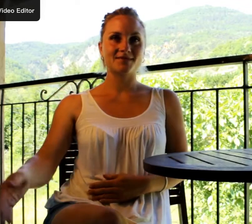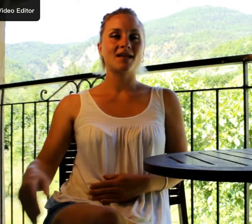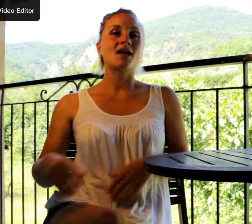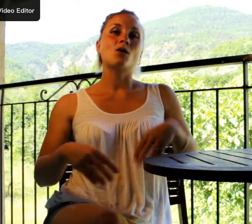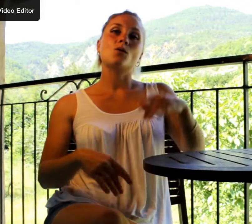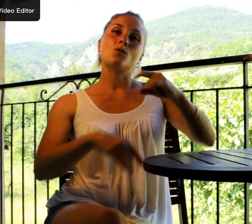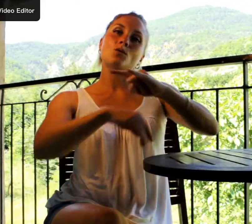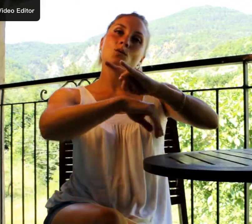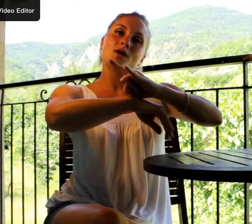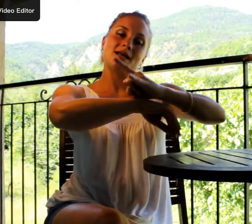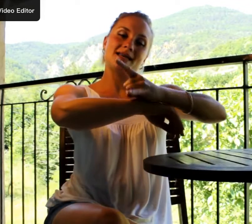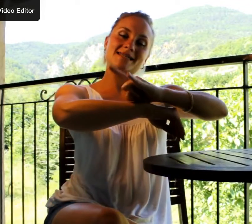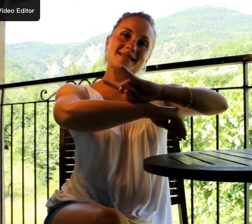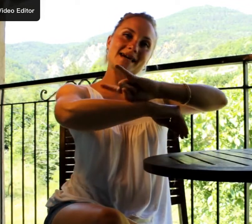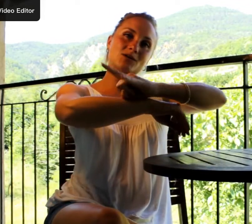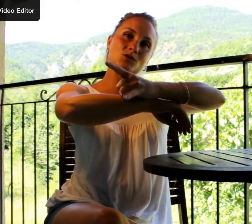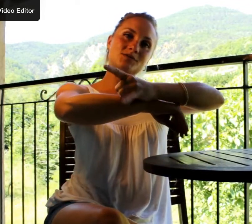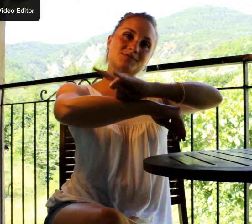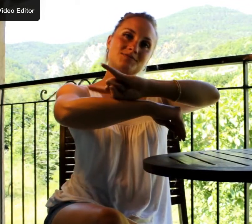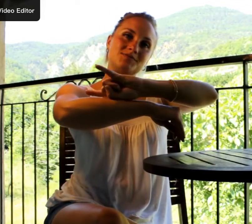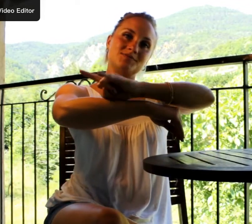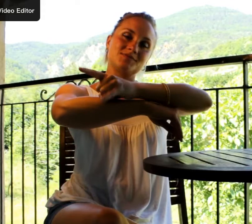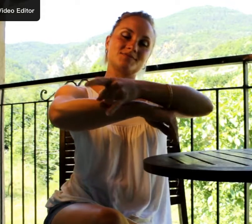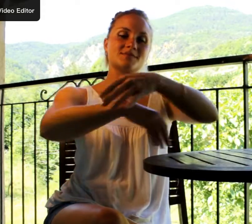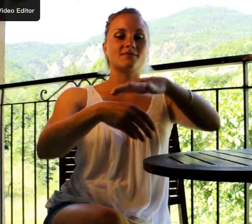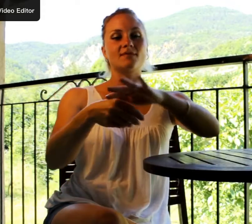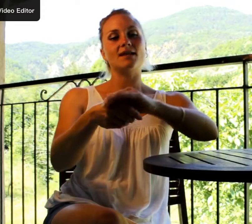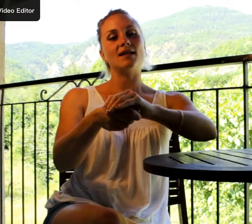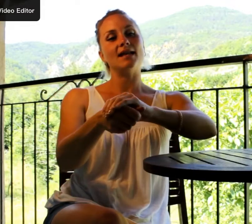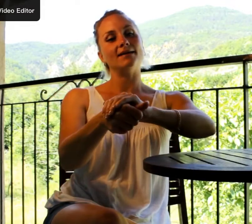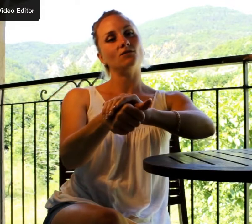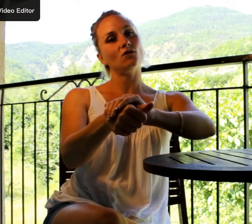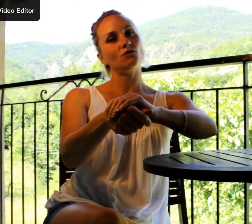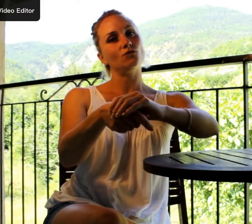Ou l'escargot, la tortue.